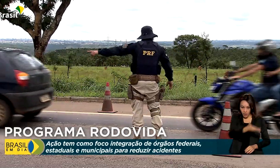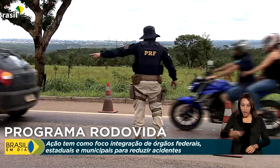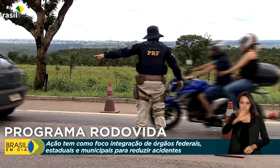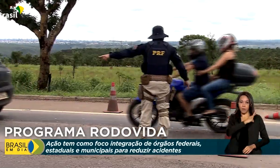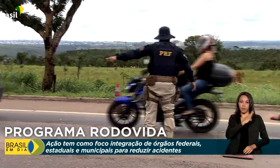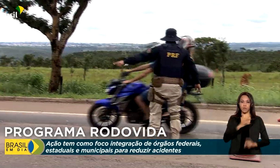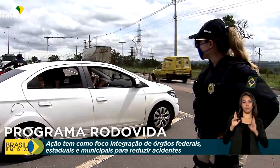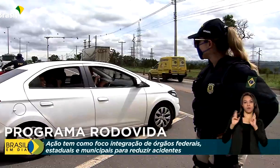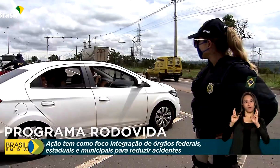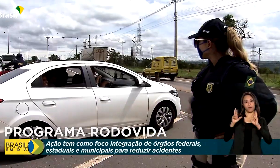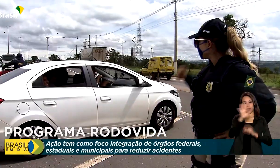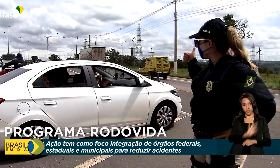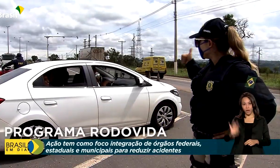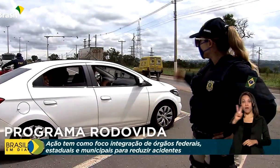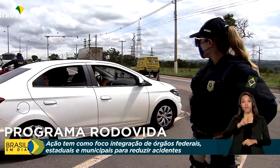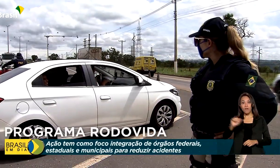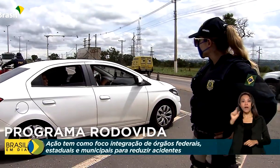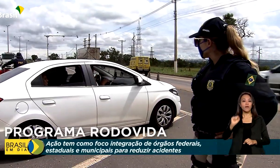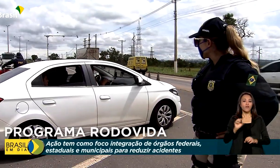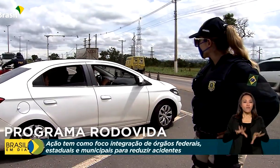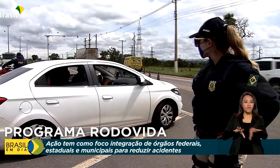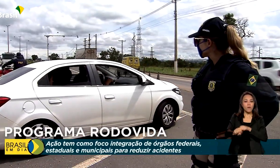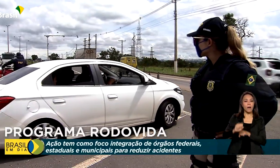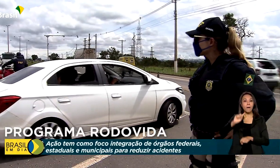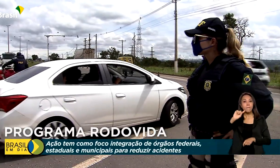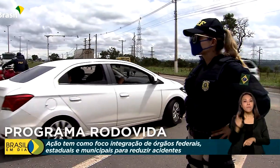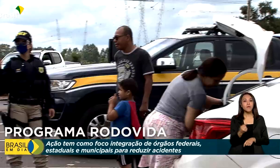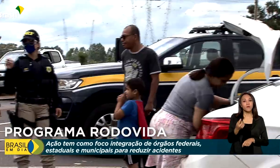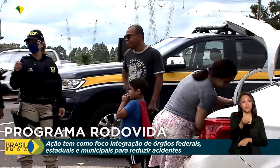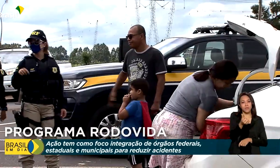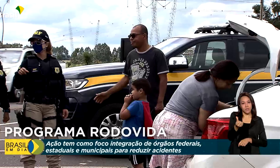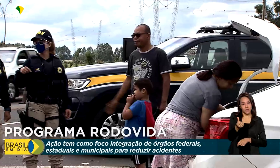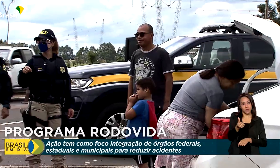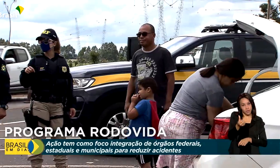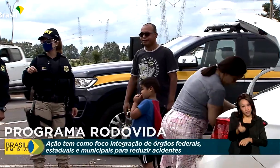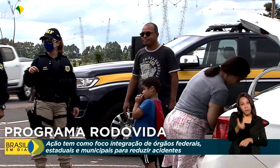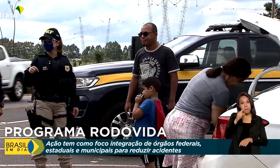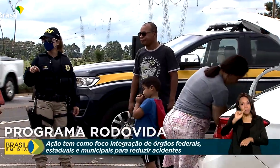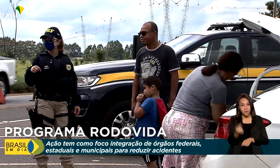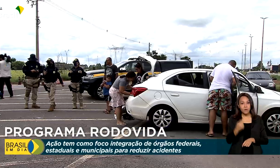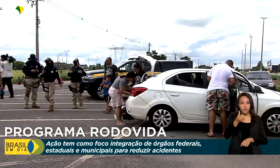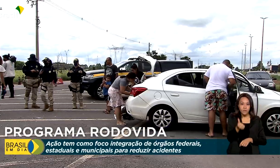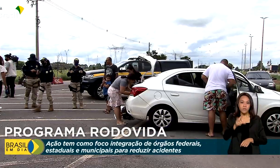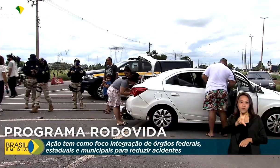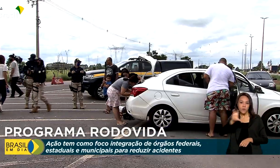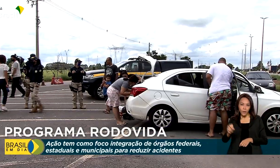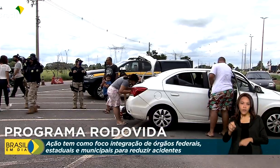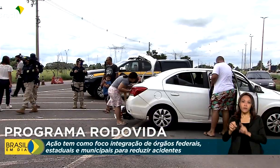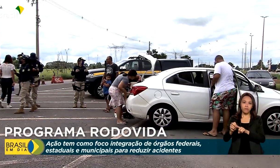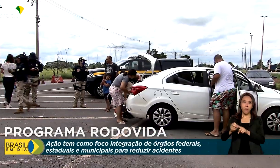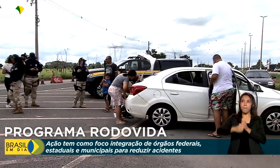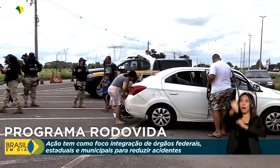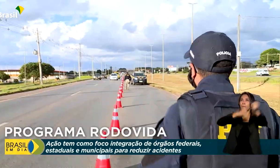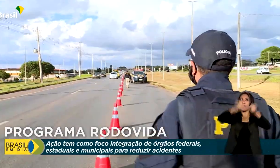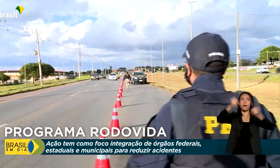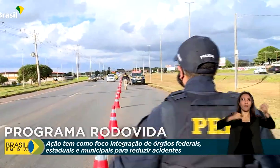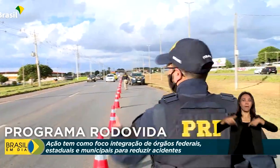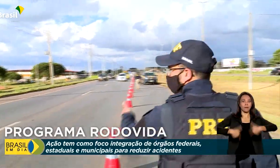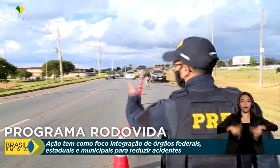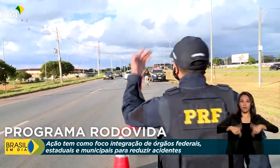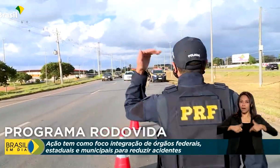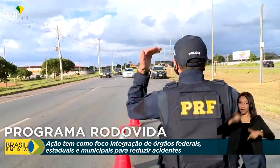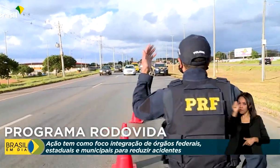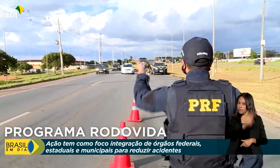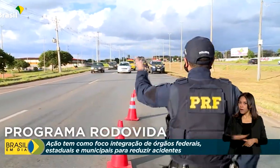vai formar 1.650 novos policiais para atuar em todo o país. Será a maior turma em